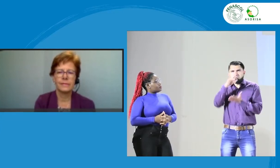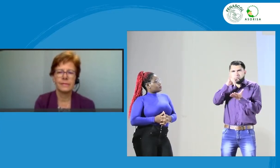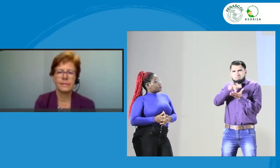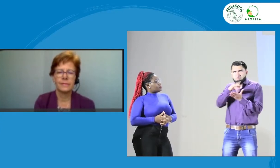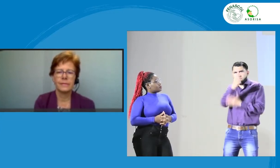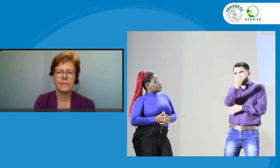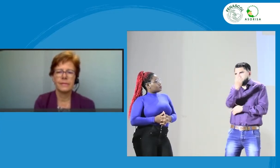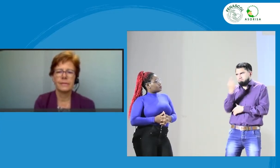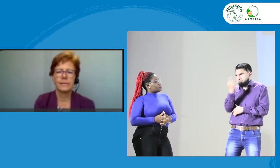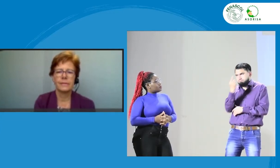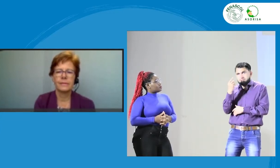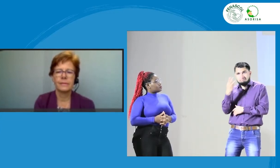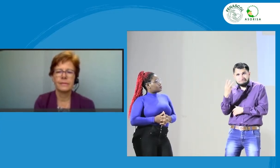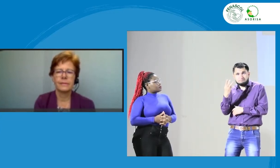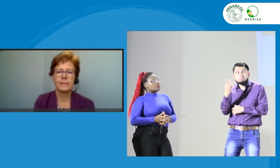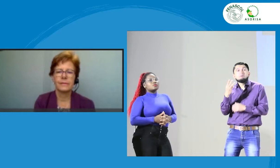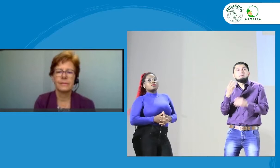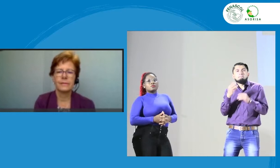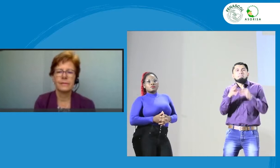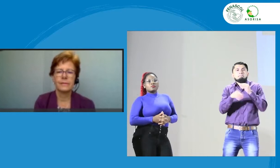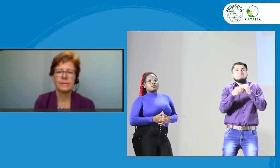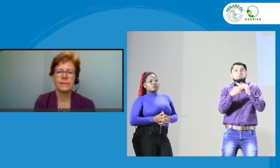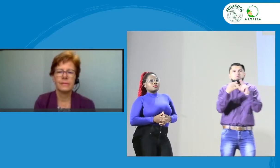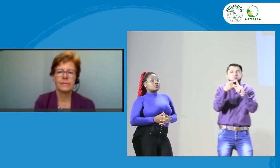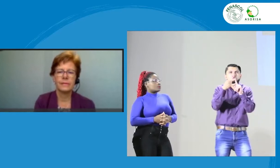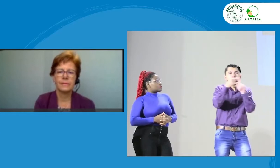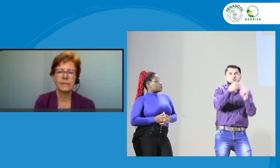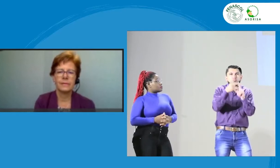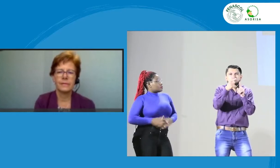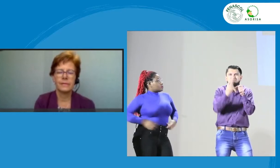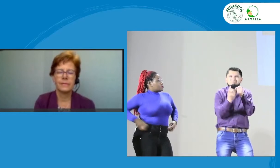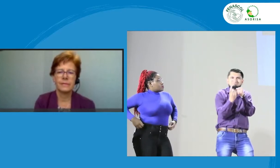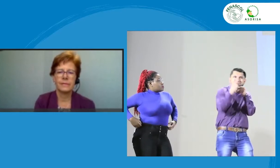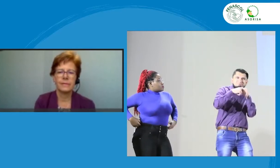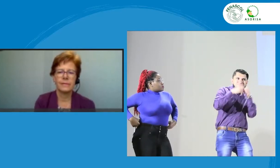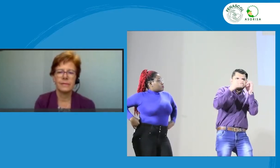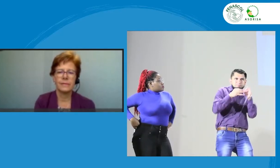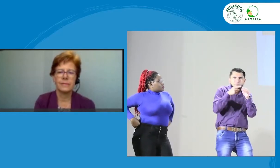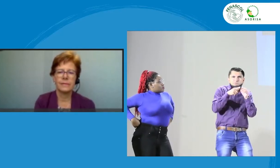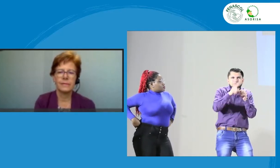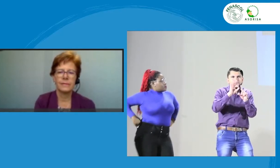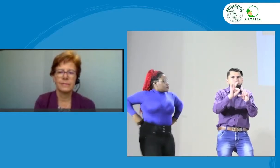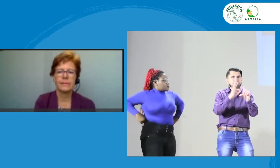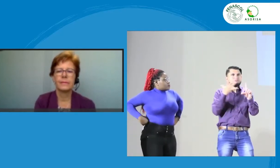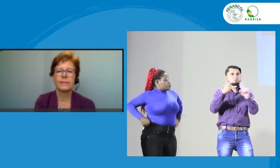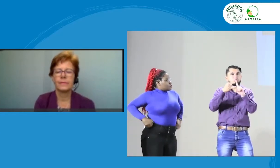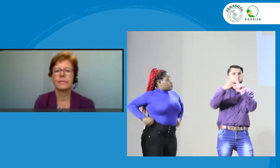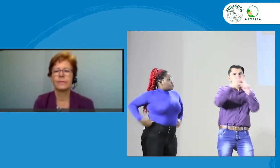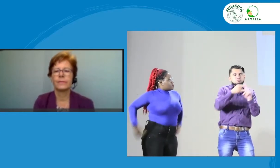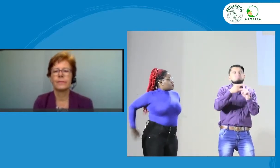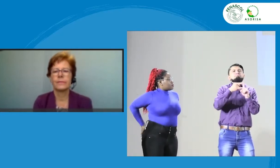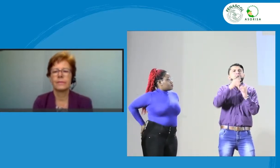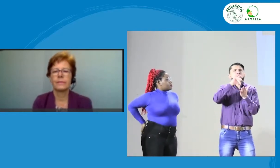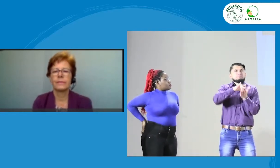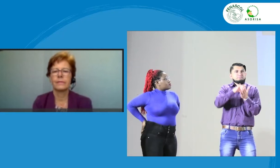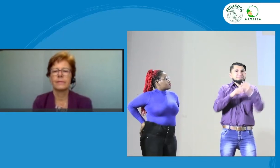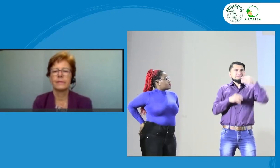Here in the auditorium you can ask three people, and if they are connected through Zoom, this is the virtual reality,